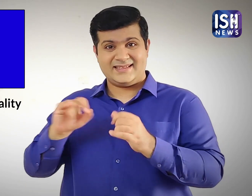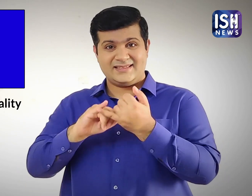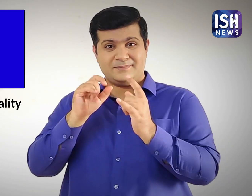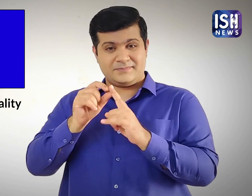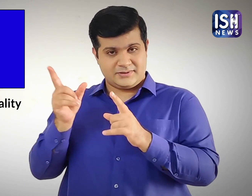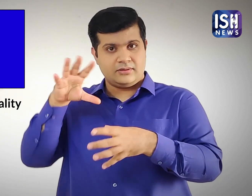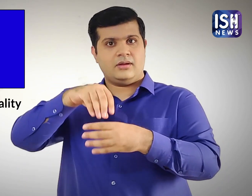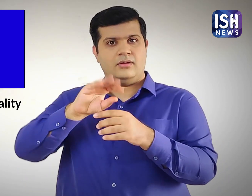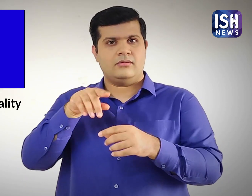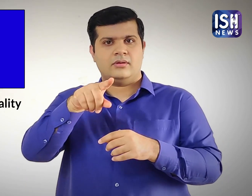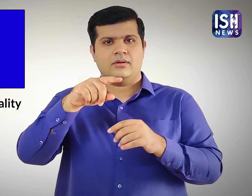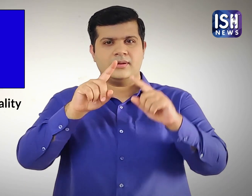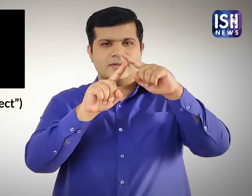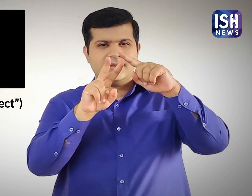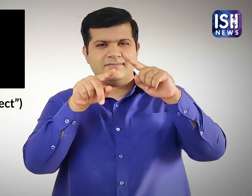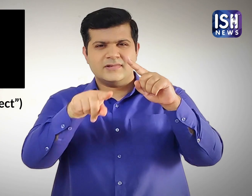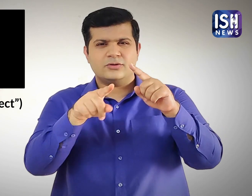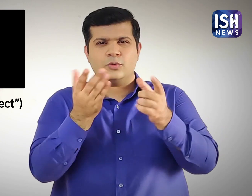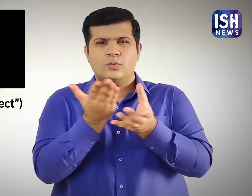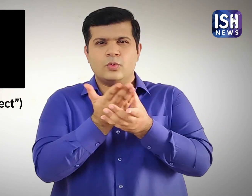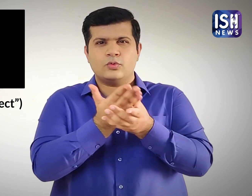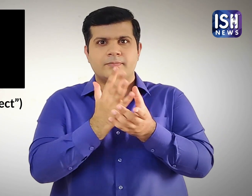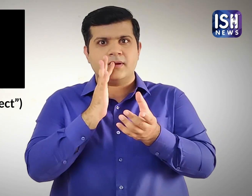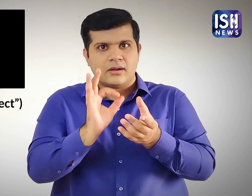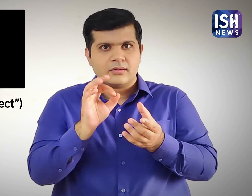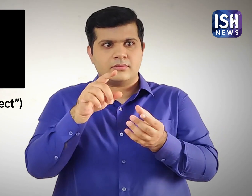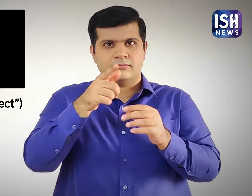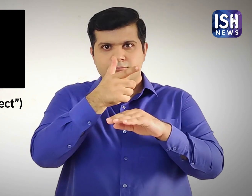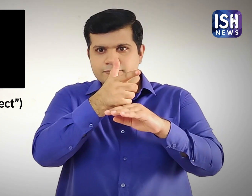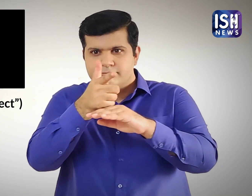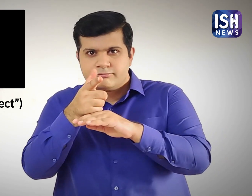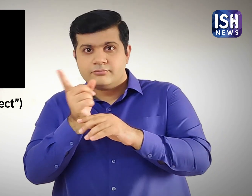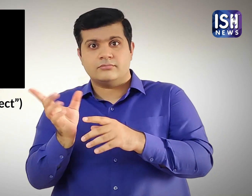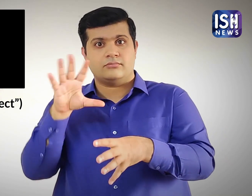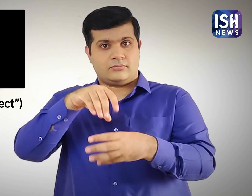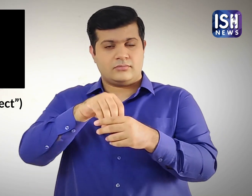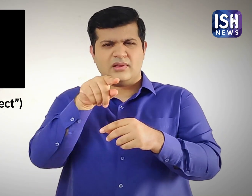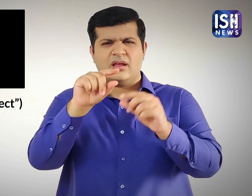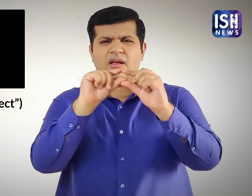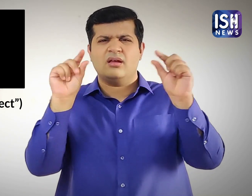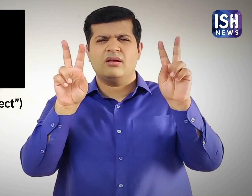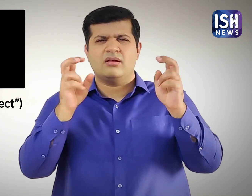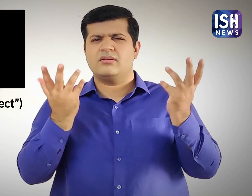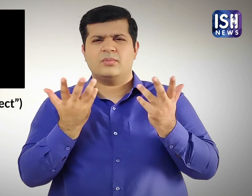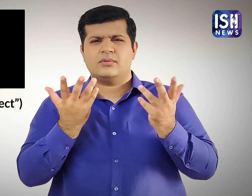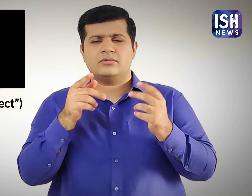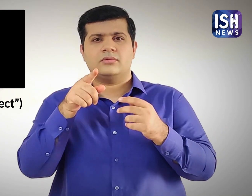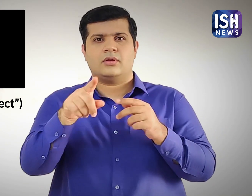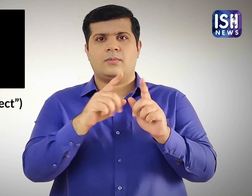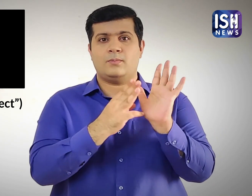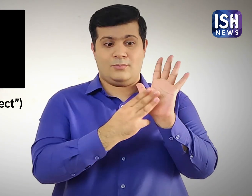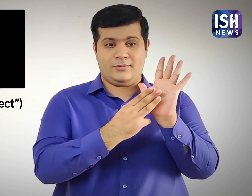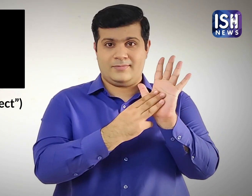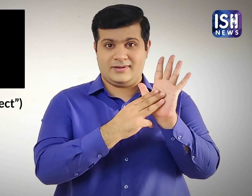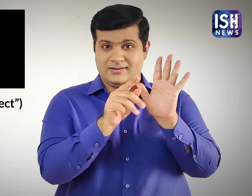उन्होंने टीवी विरित्ता चित्र श्रिंकला में भी काम किया था, जिसका नाम था